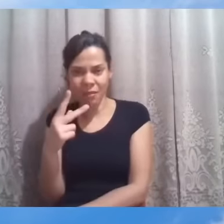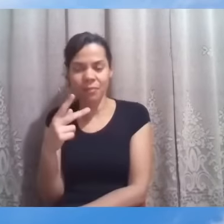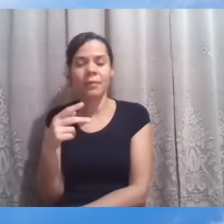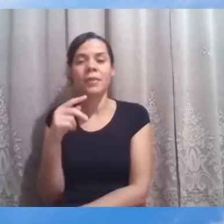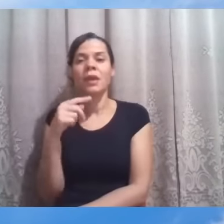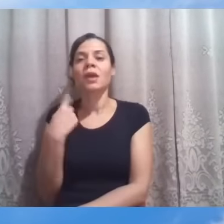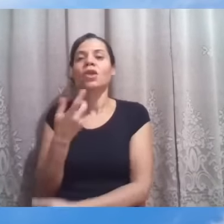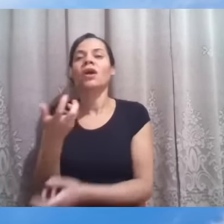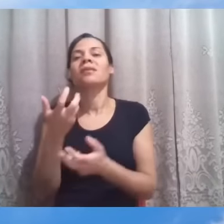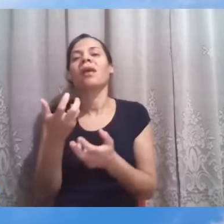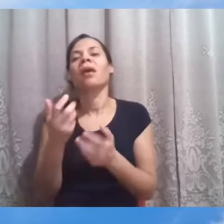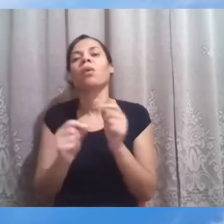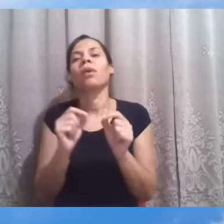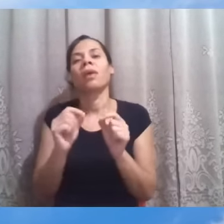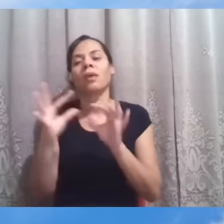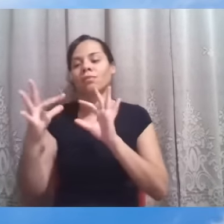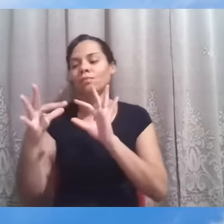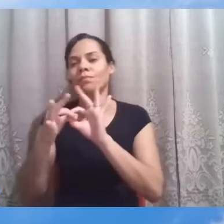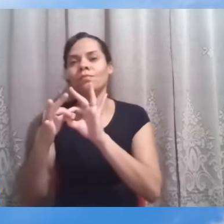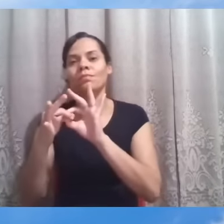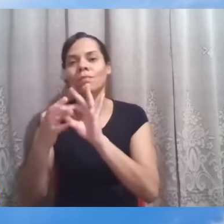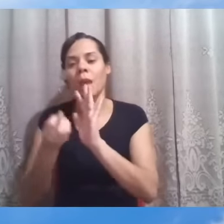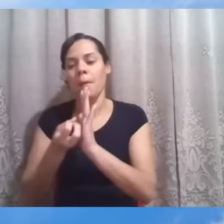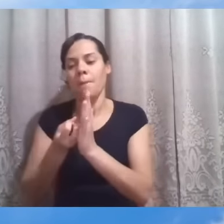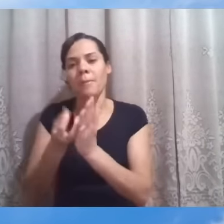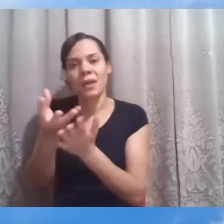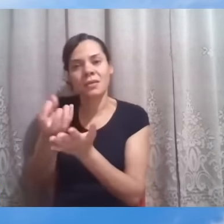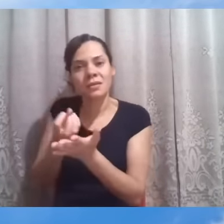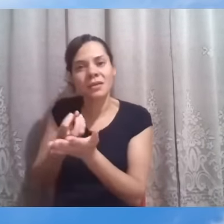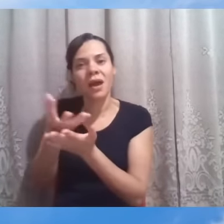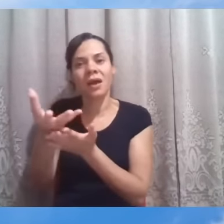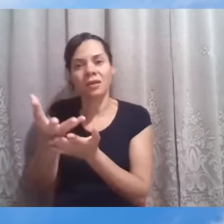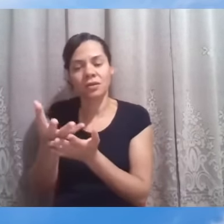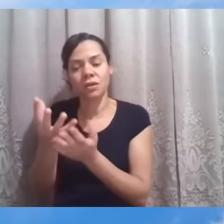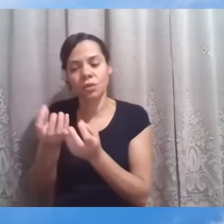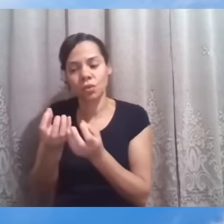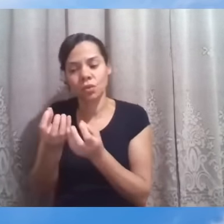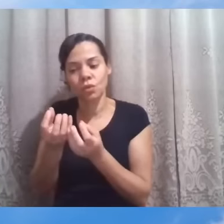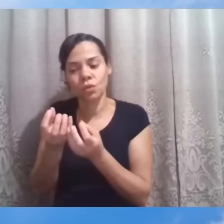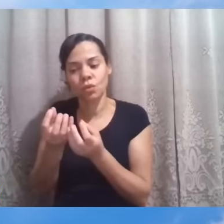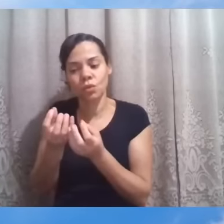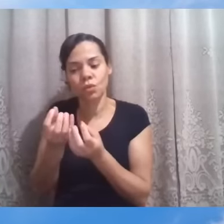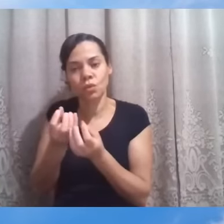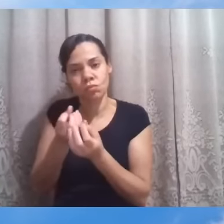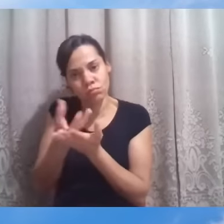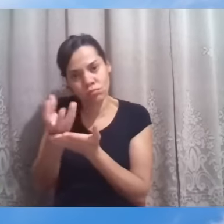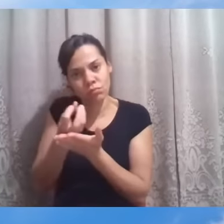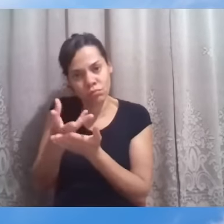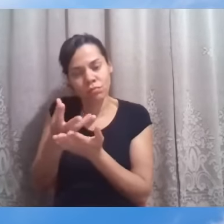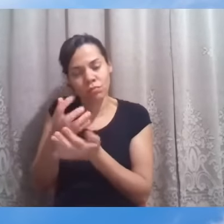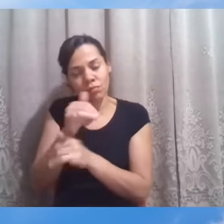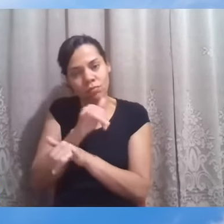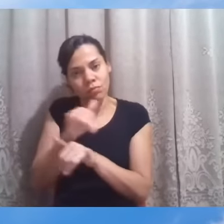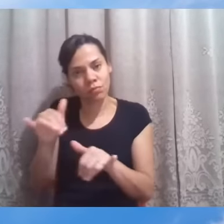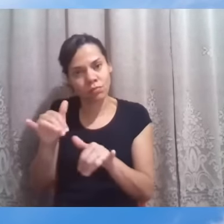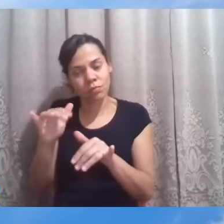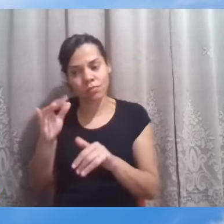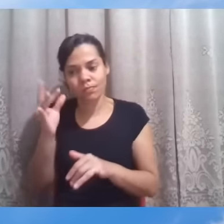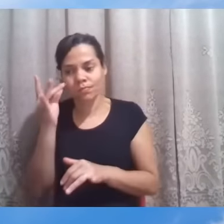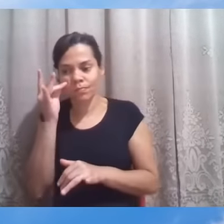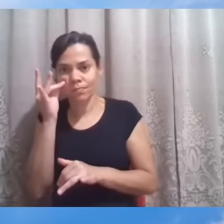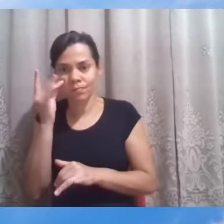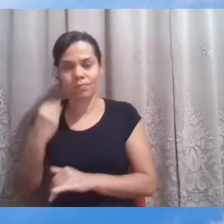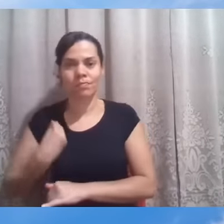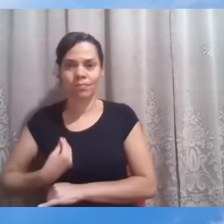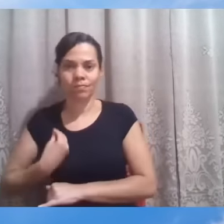conectar o evangelho, mensagem atemporal, à realidade da nossa vida. Ou a realidade da nossa vida às orientações e